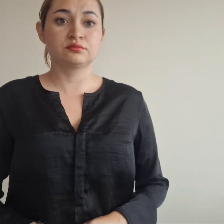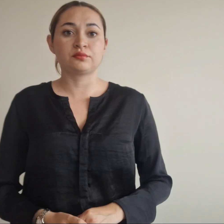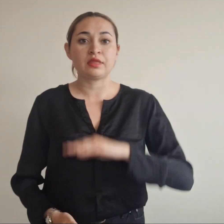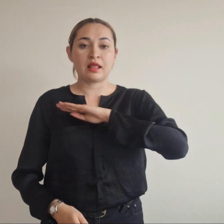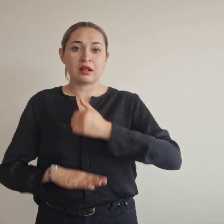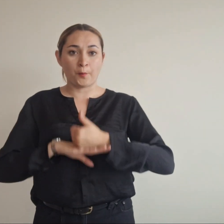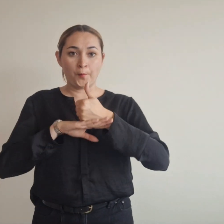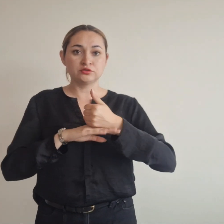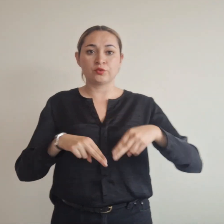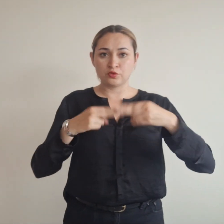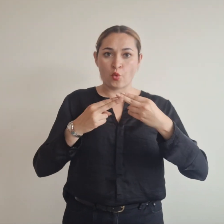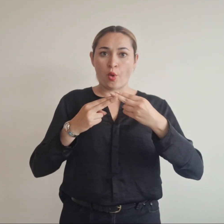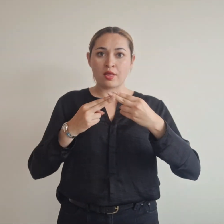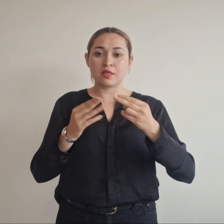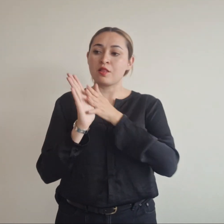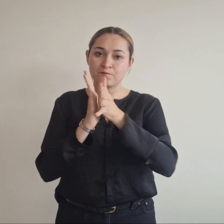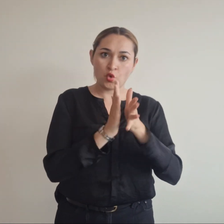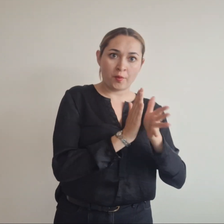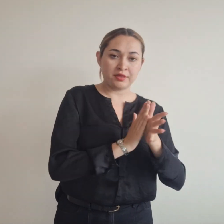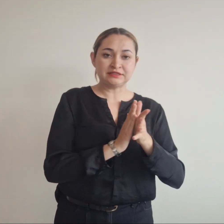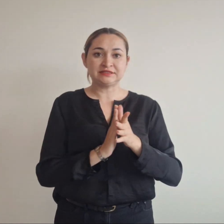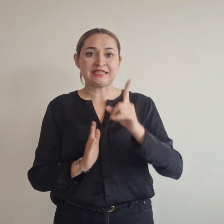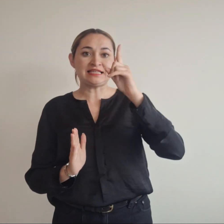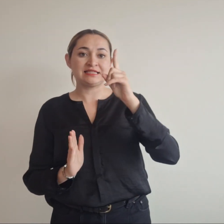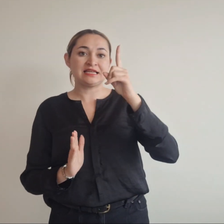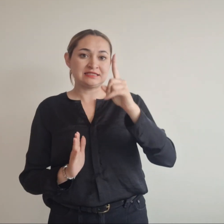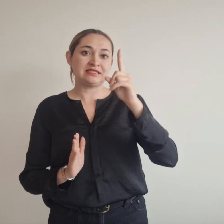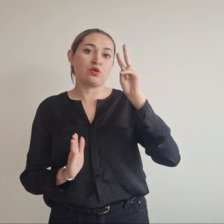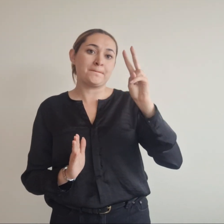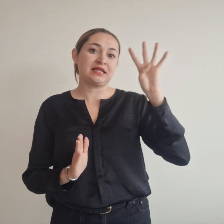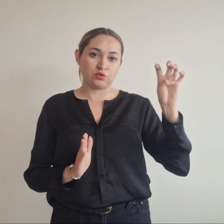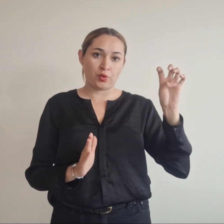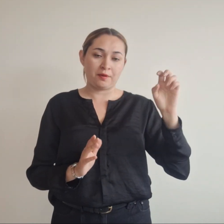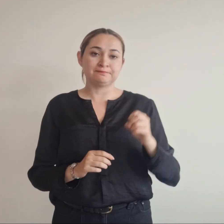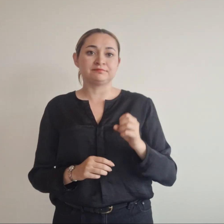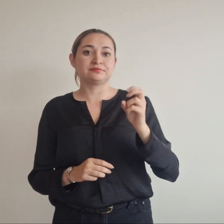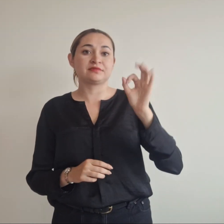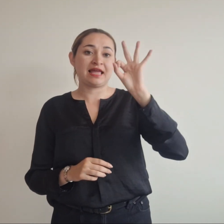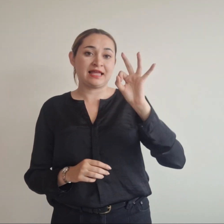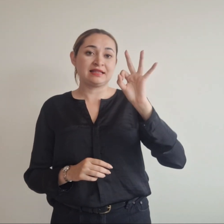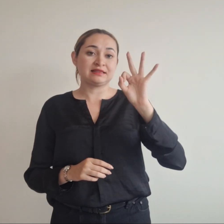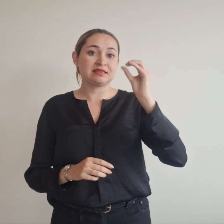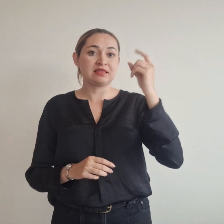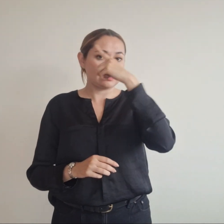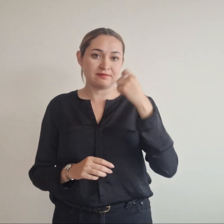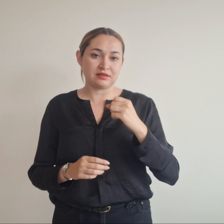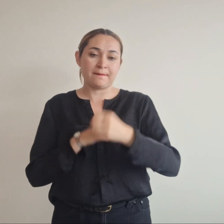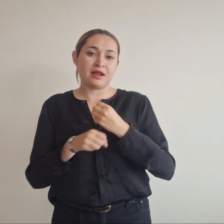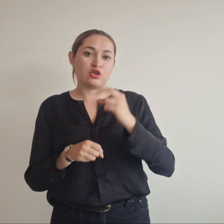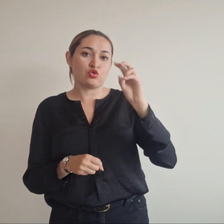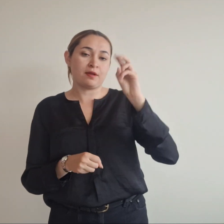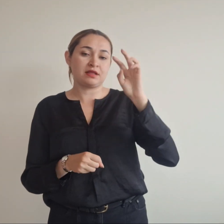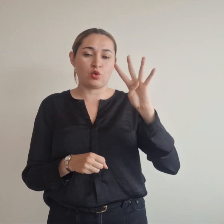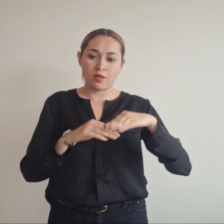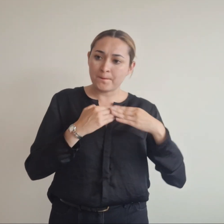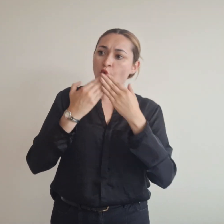Mayor de Tunja, Boletín Informativo 129, 30 de septiembre de 2024. La educación es el pilar de nuestra ciudad.